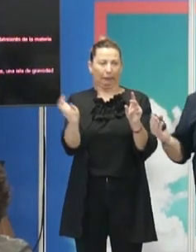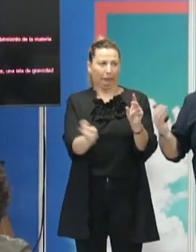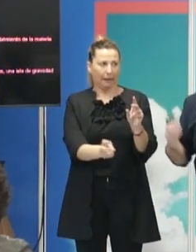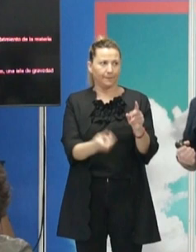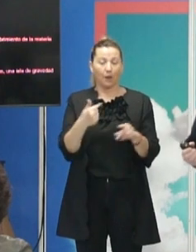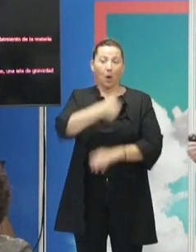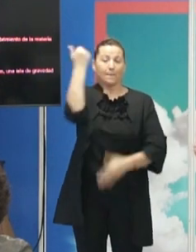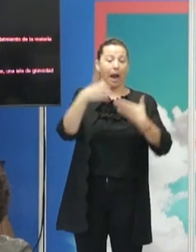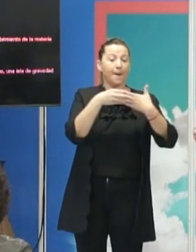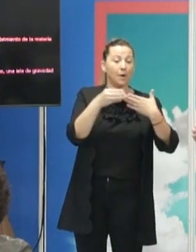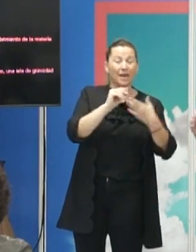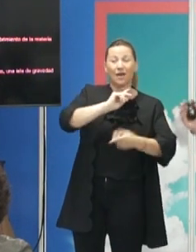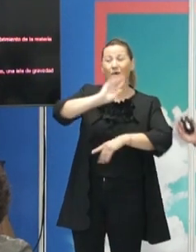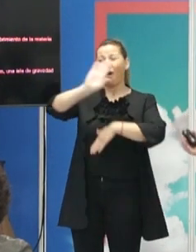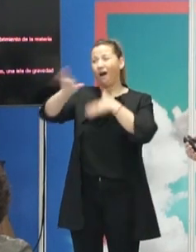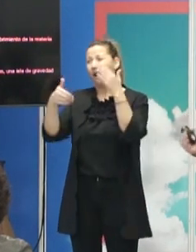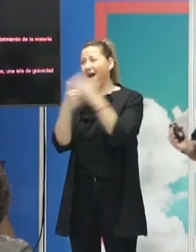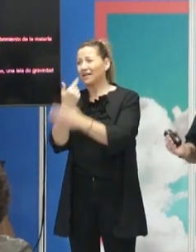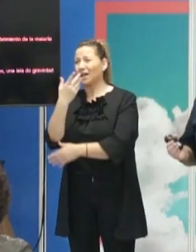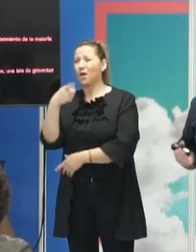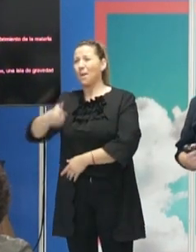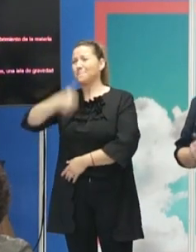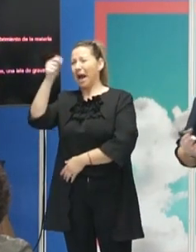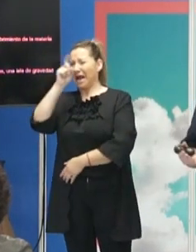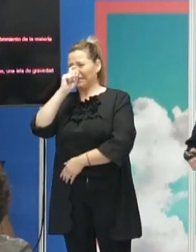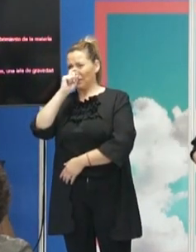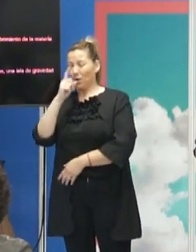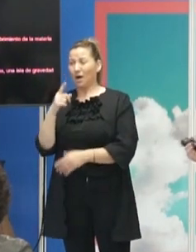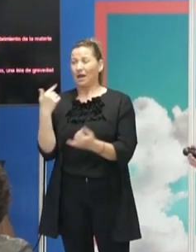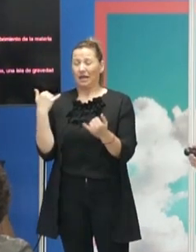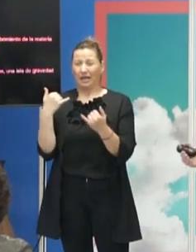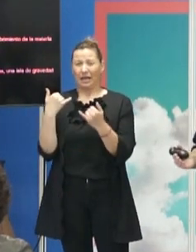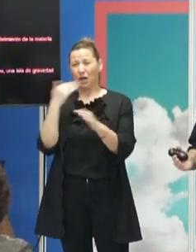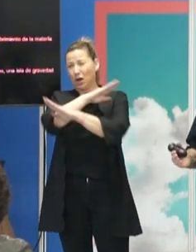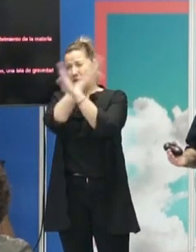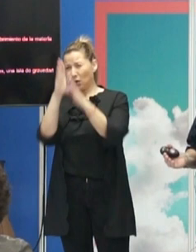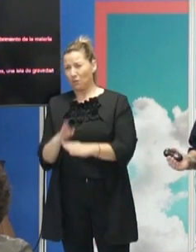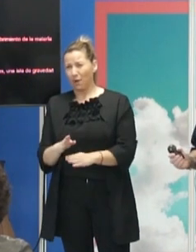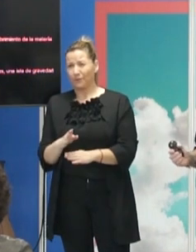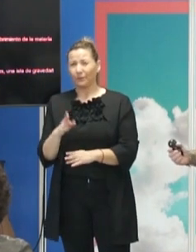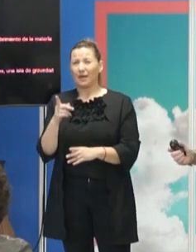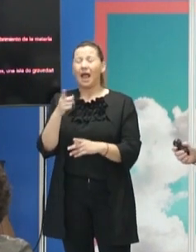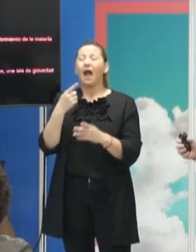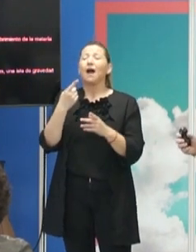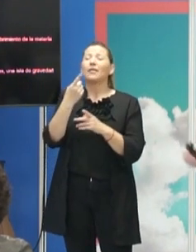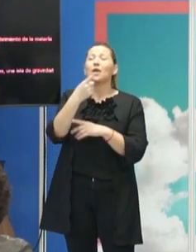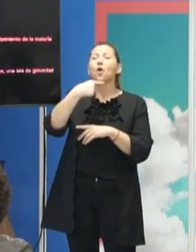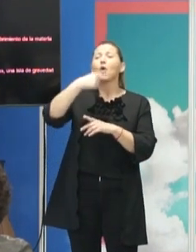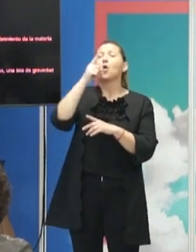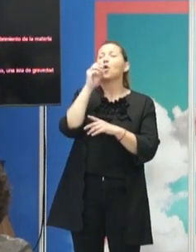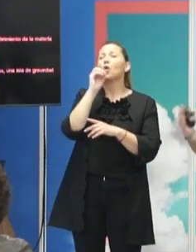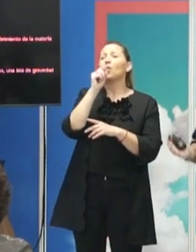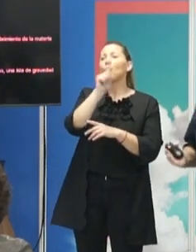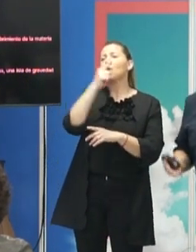vamos de más moderno a más antiguo, hasta el último, que en nuestro caso yo puse hace unos 4,5 millones de años, que es,